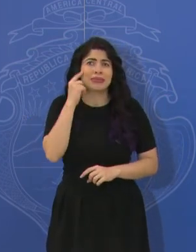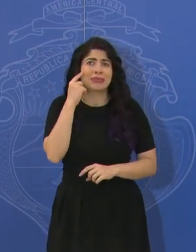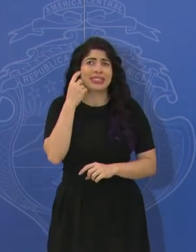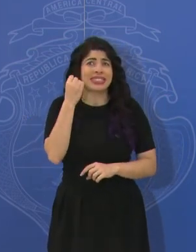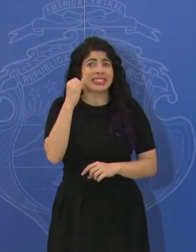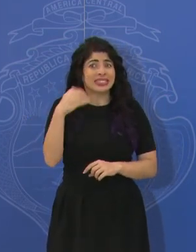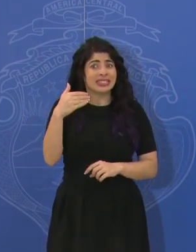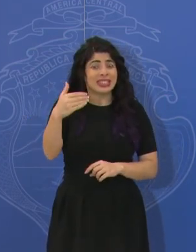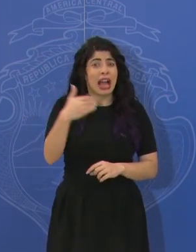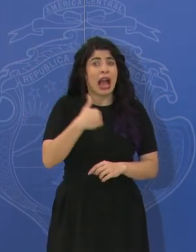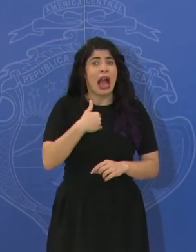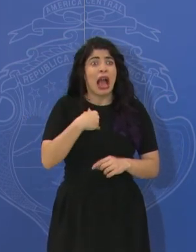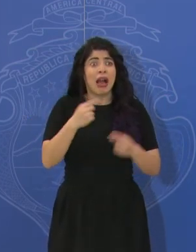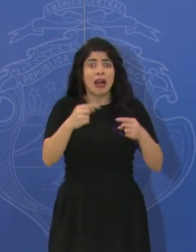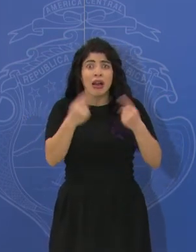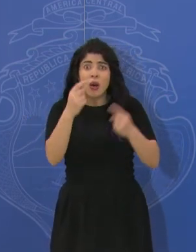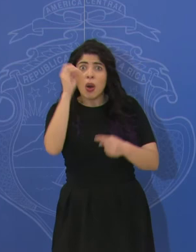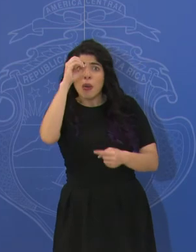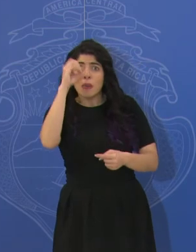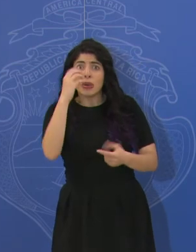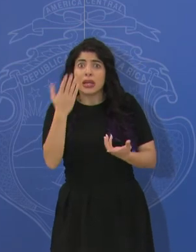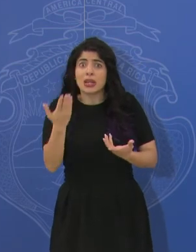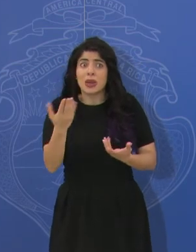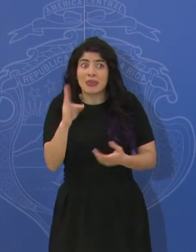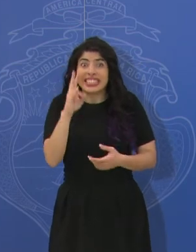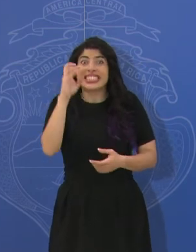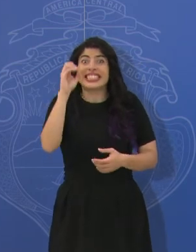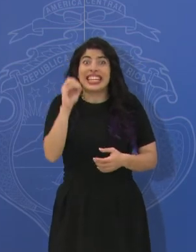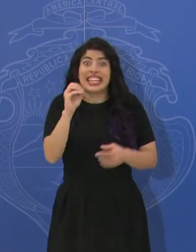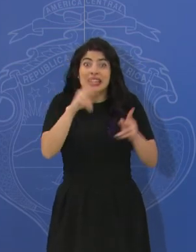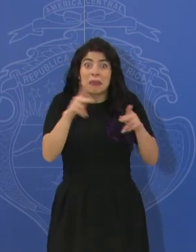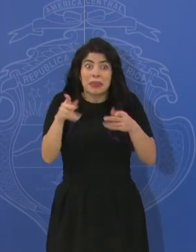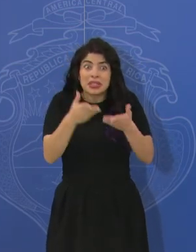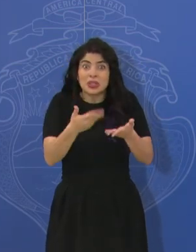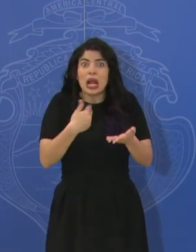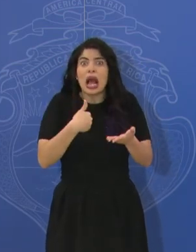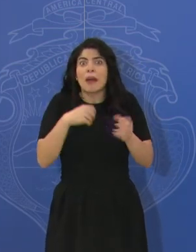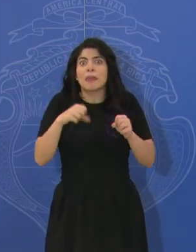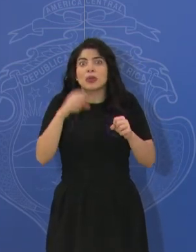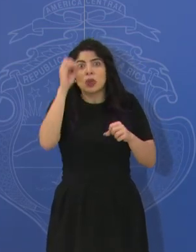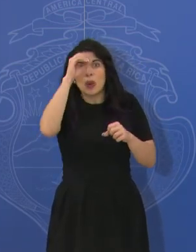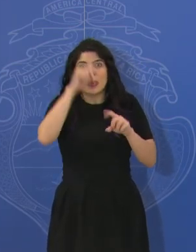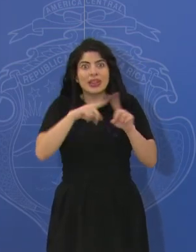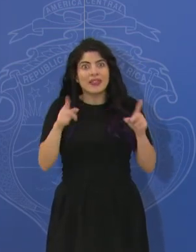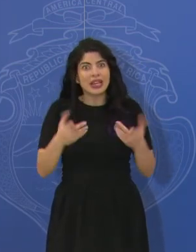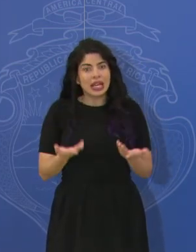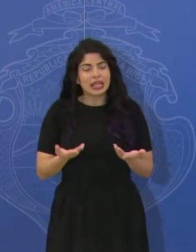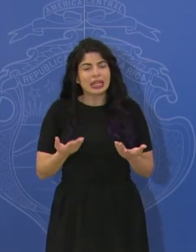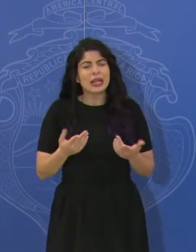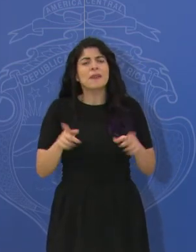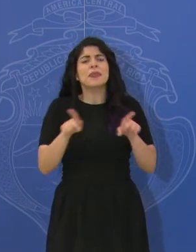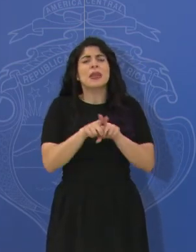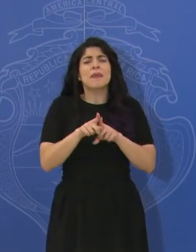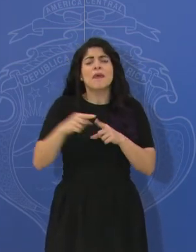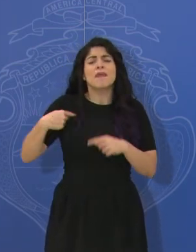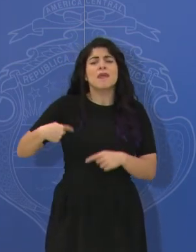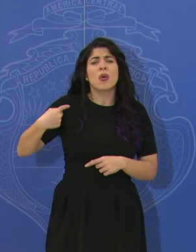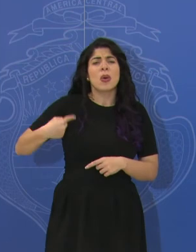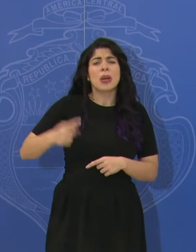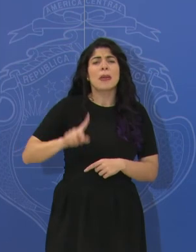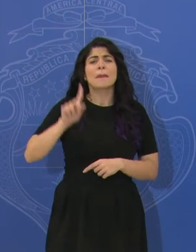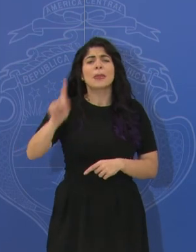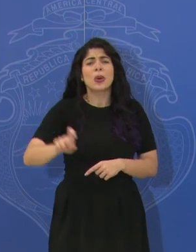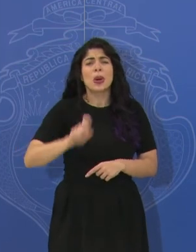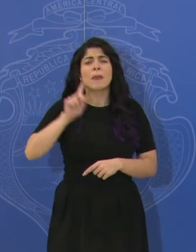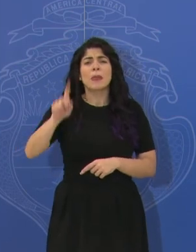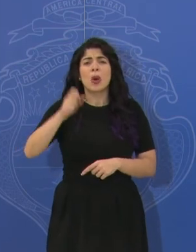¿verdad?, no haya quienes tengan una posición distinta entre 70 personas, ¿verdad? Y constantemente se le estuvo preguntando